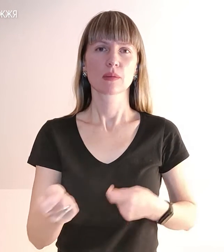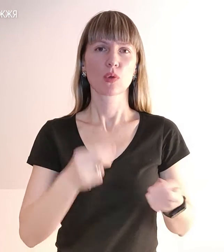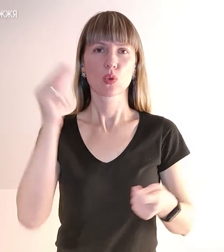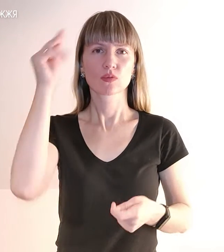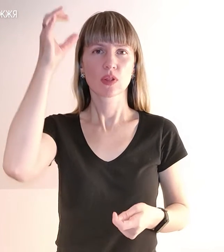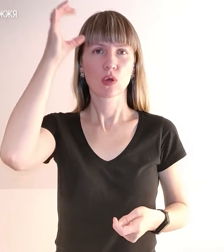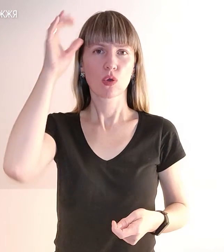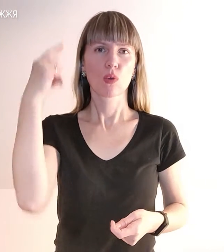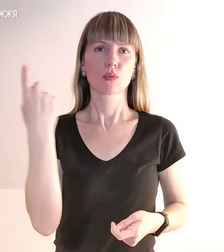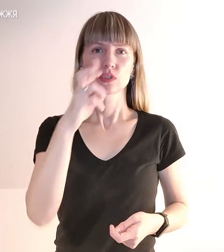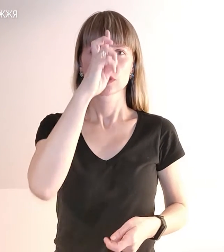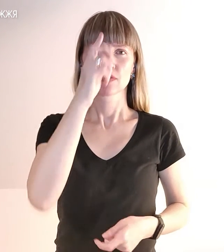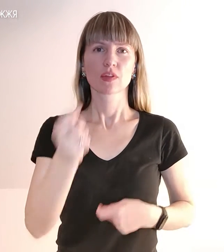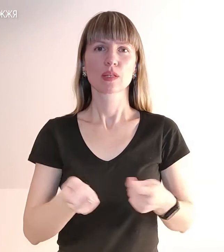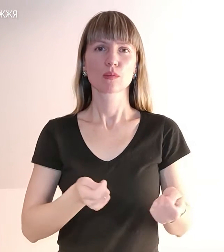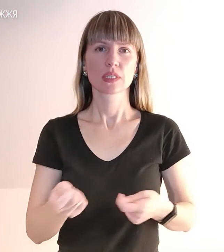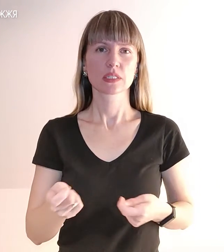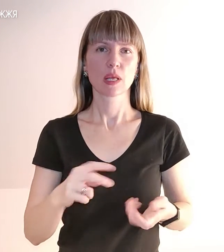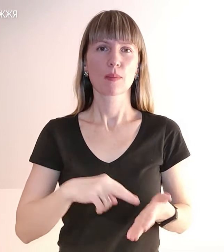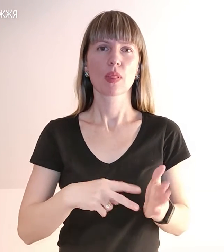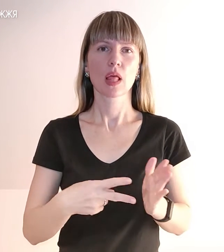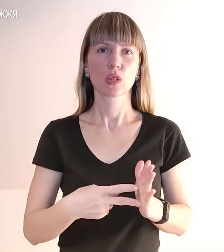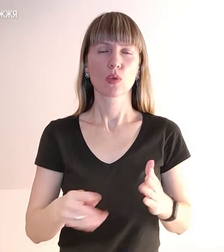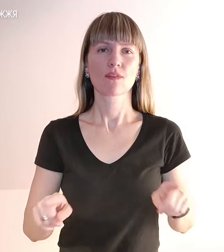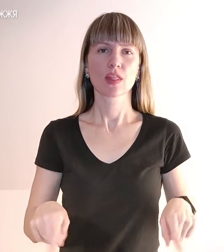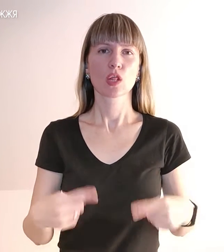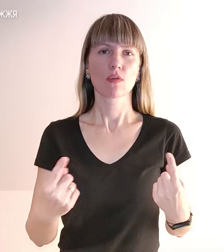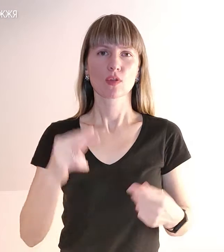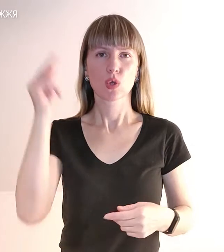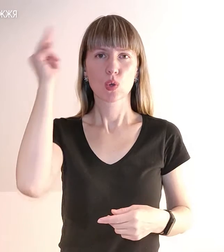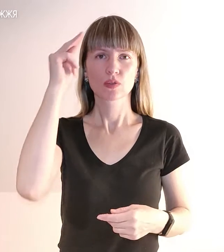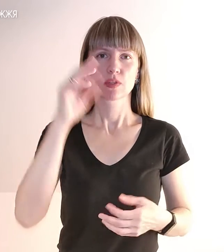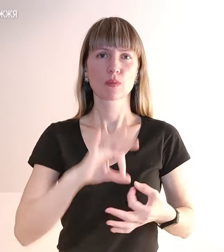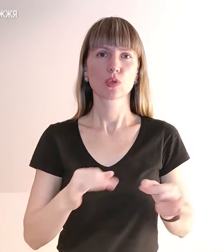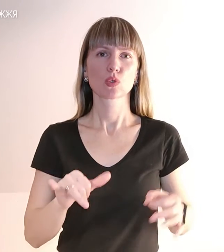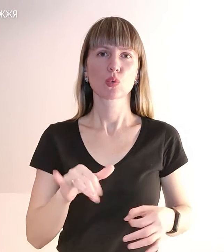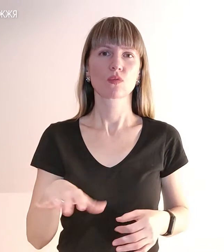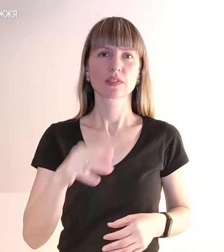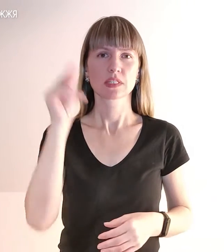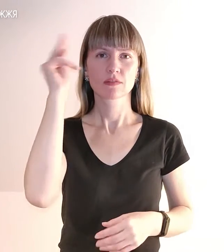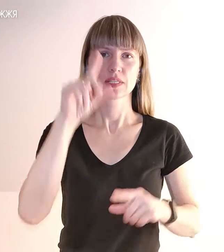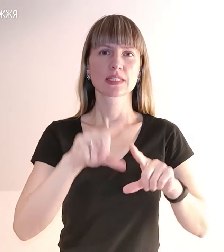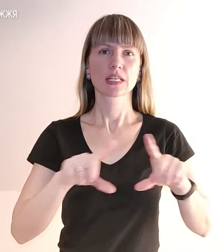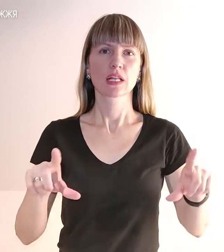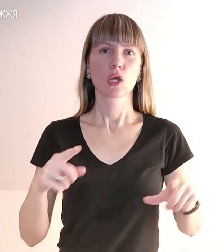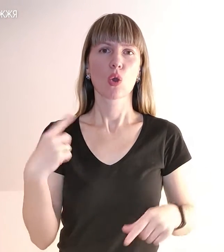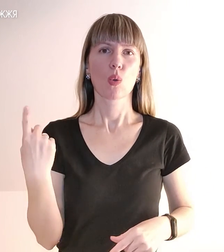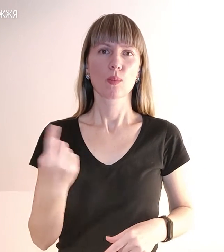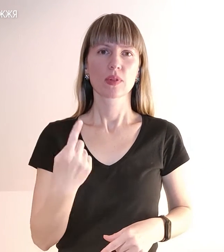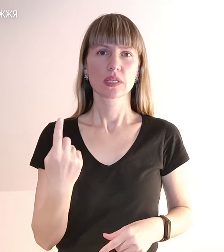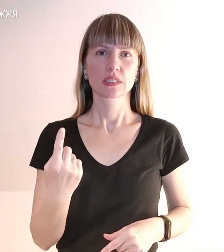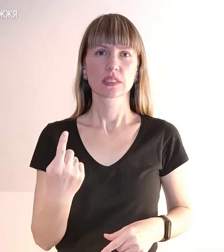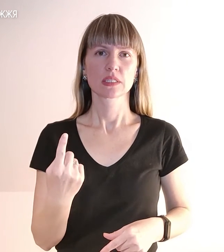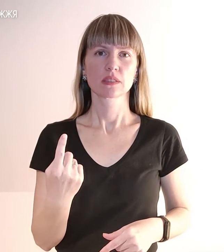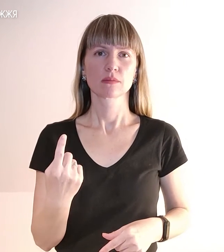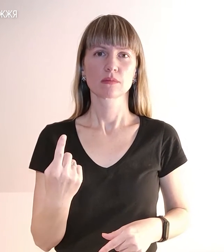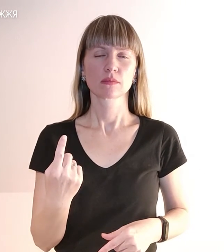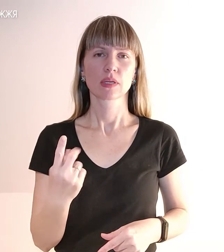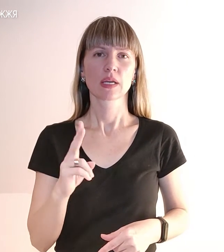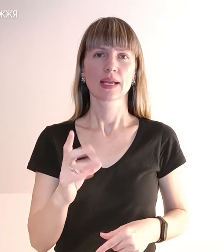і науки обласної державної адміністрації планує відновити освітній процес у всіх навчальних закладах області, окрім дошкільної